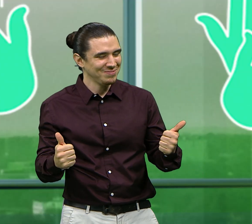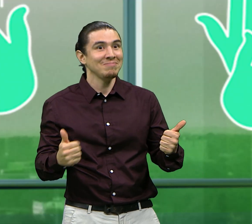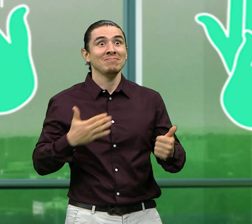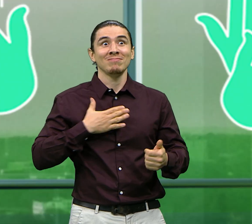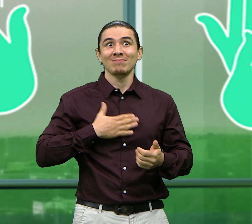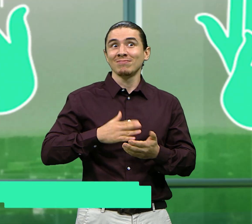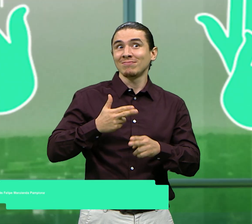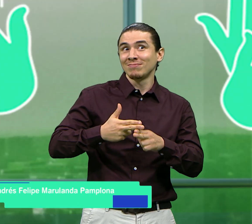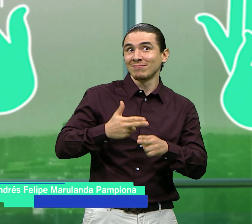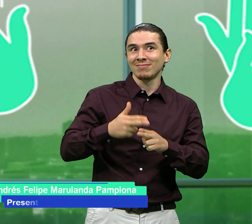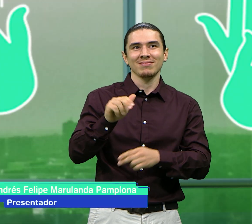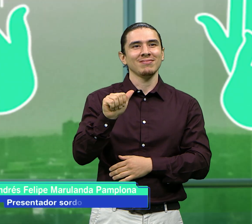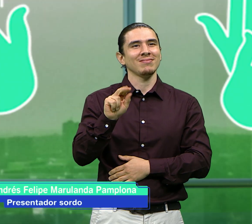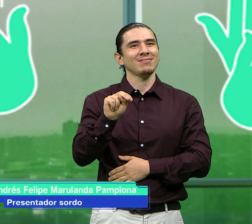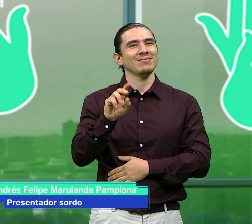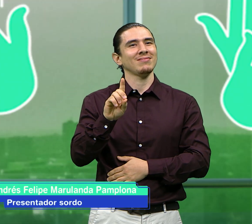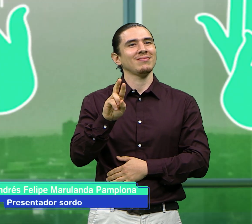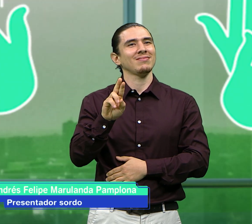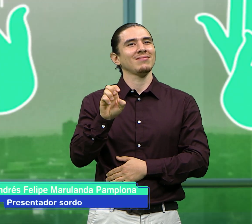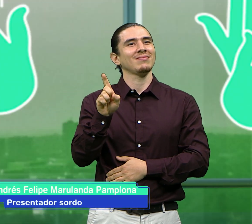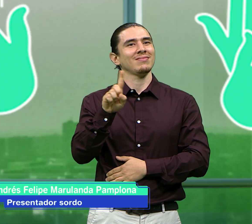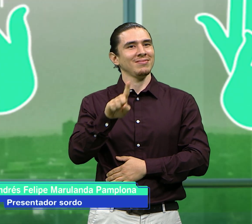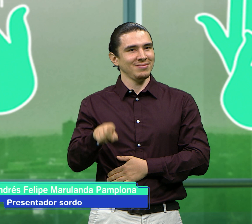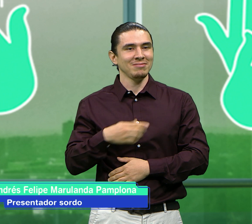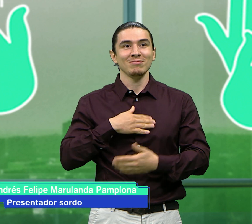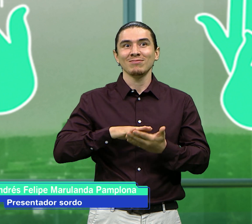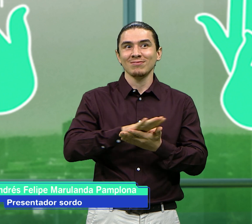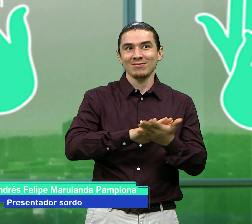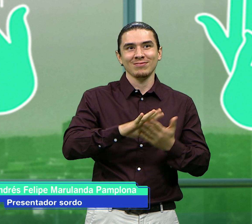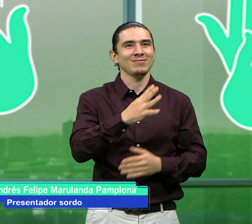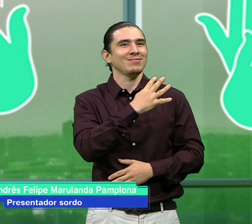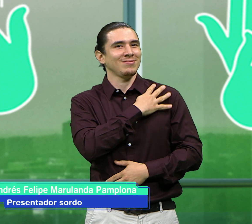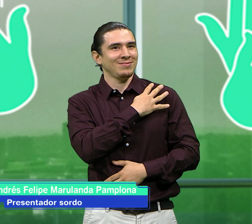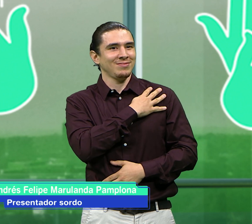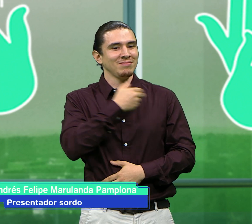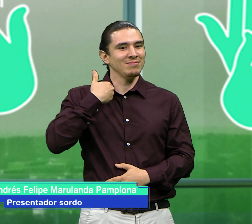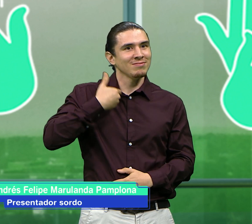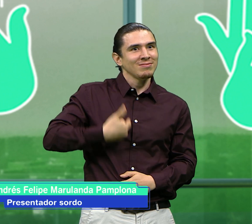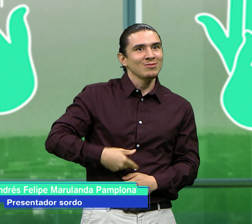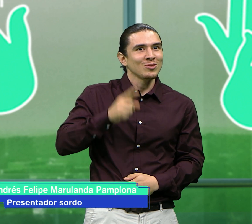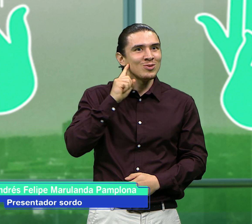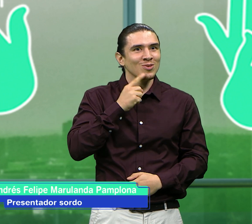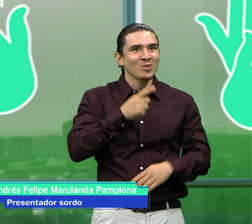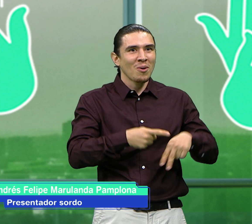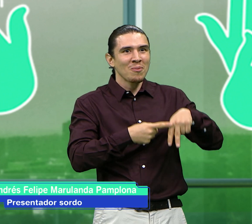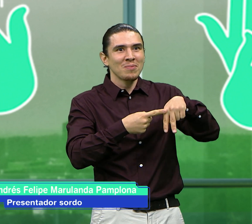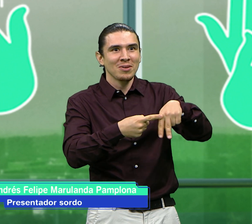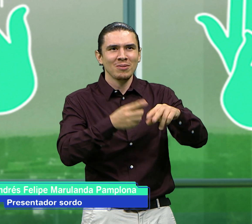Hola, bienvenidos. Soy Andrés Marulanda. La seña con la que me identifico en la comunidad es esta.